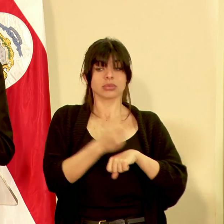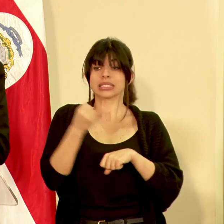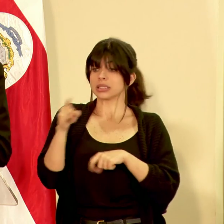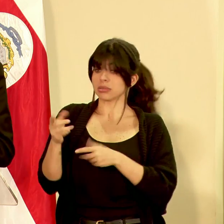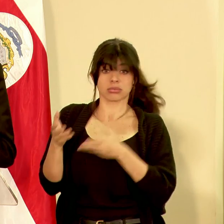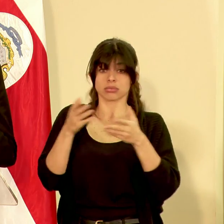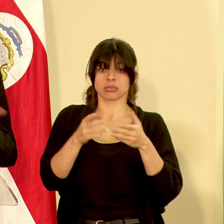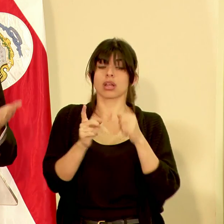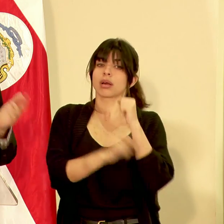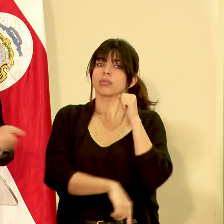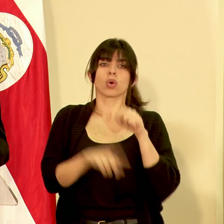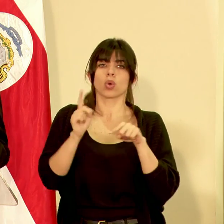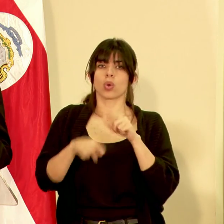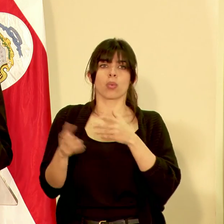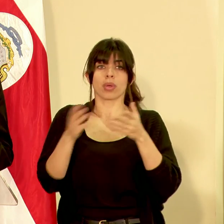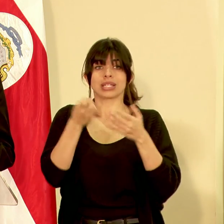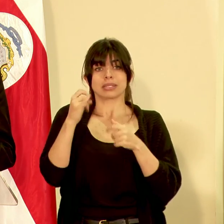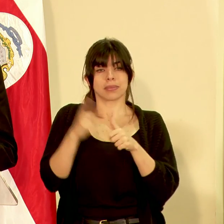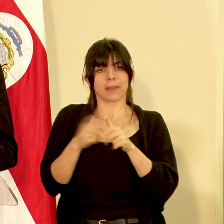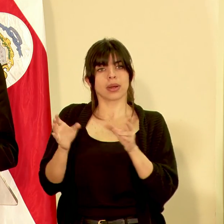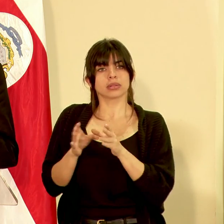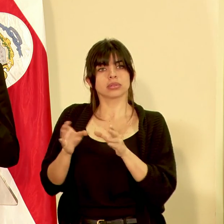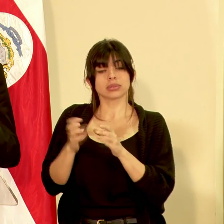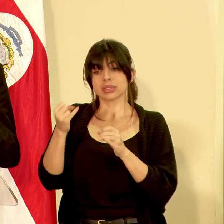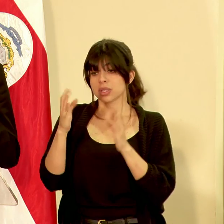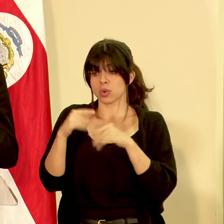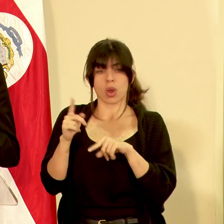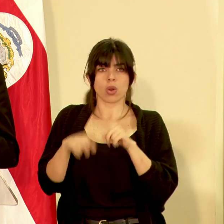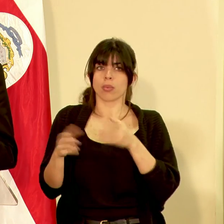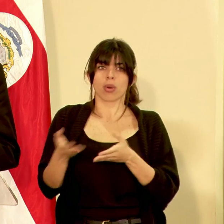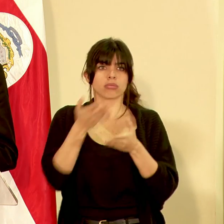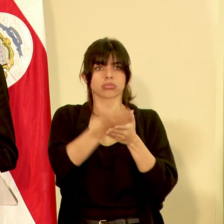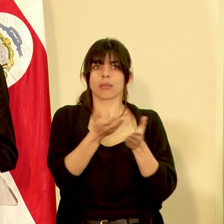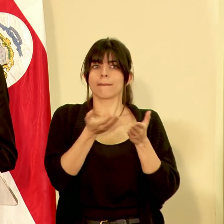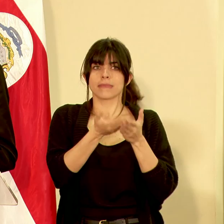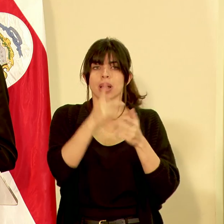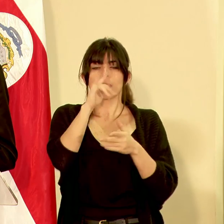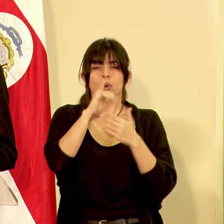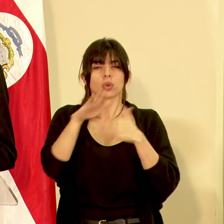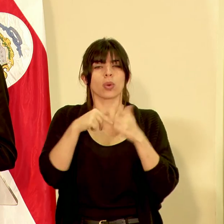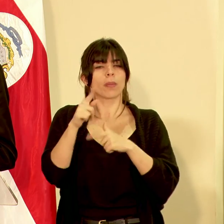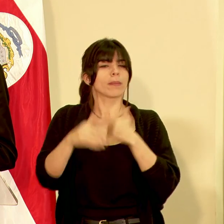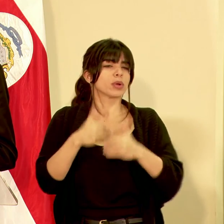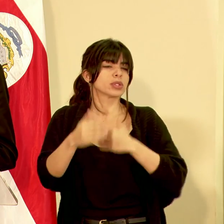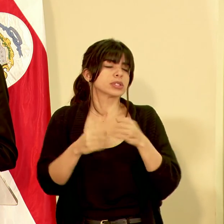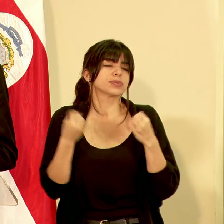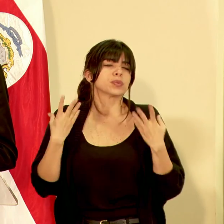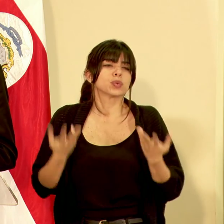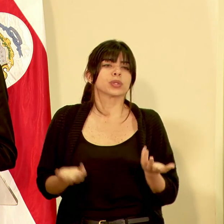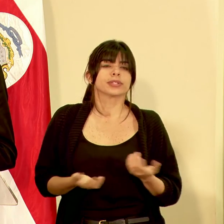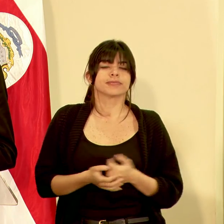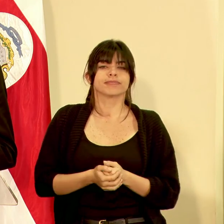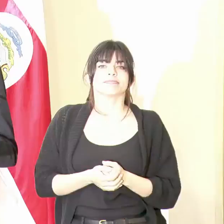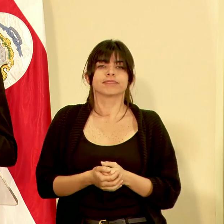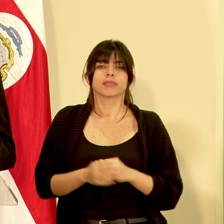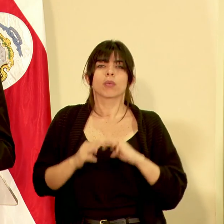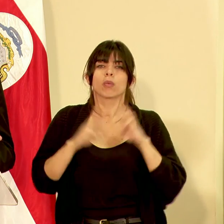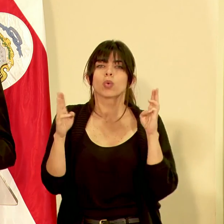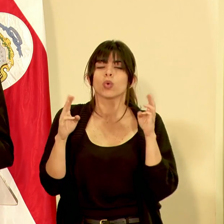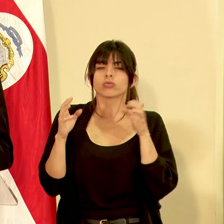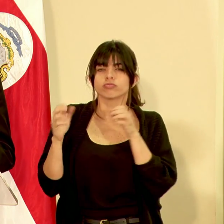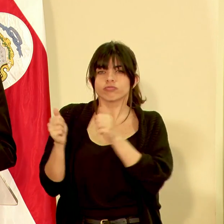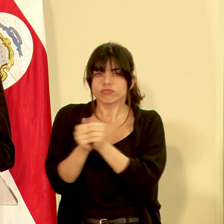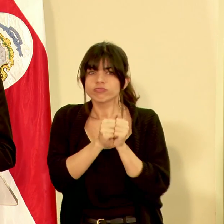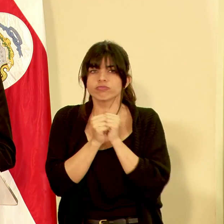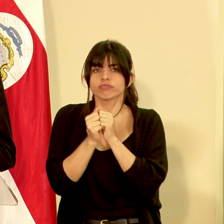no se monte en el barco si no está debidamente certificado entonces por eso ha sido todo un proceso muy en conjunto